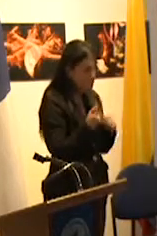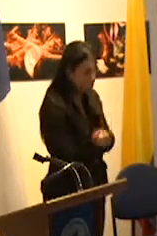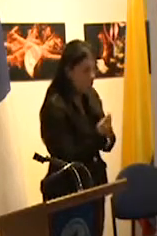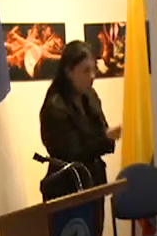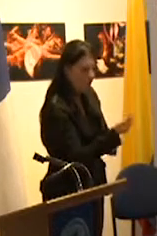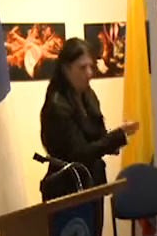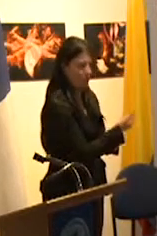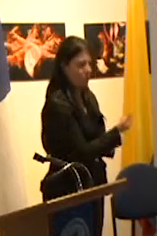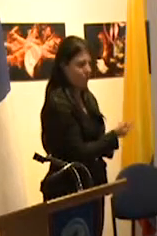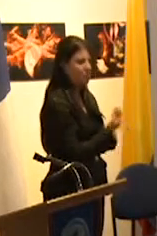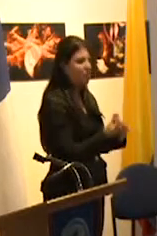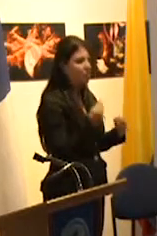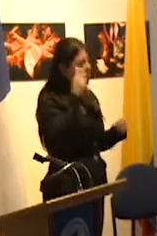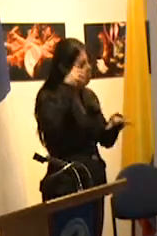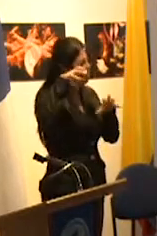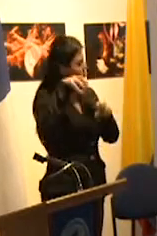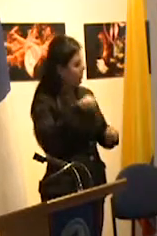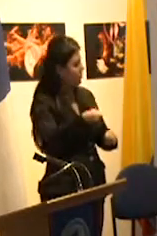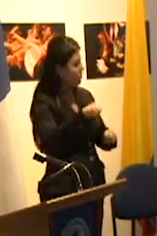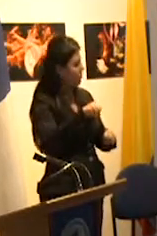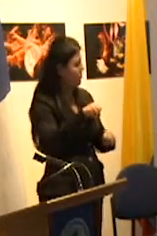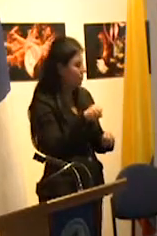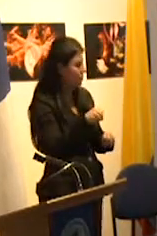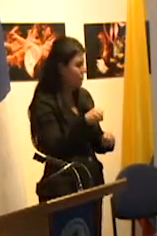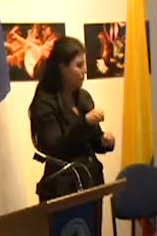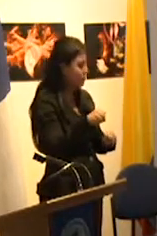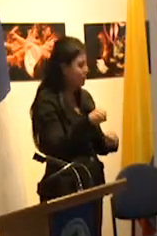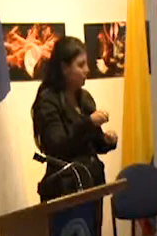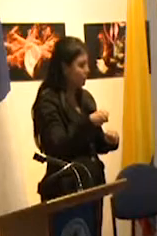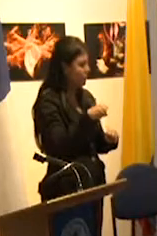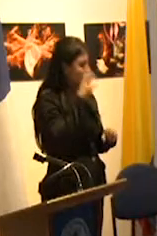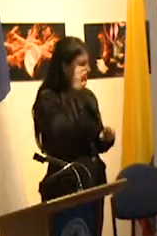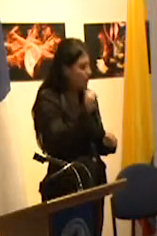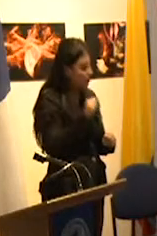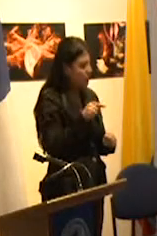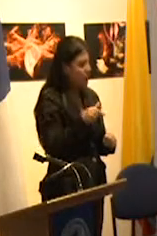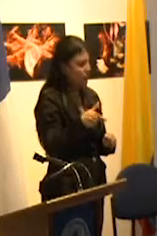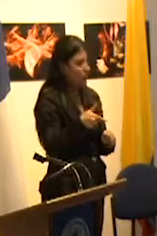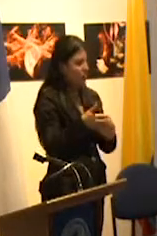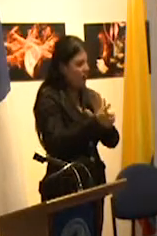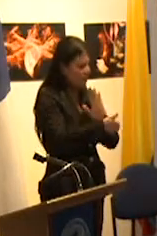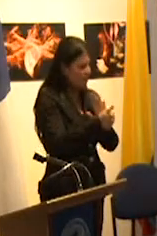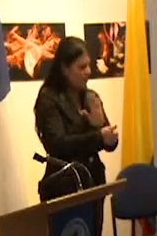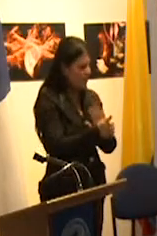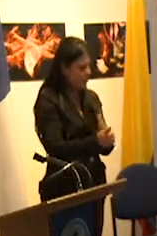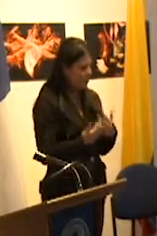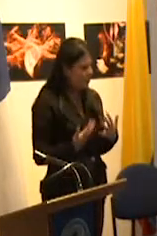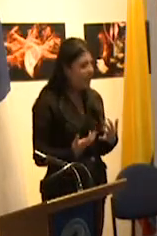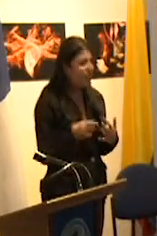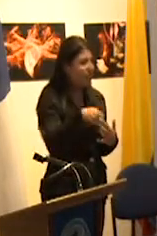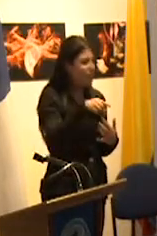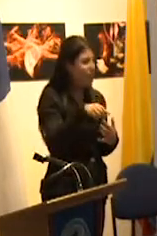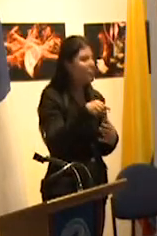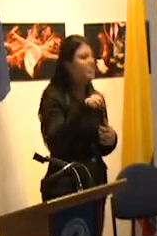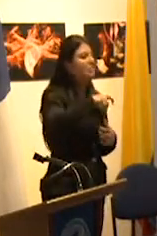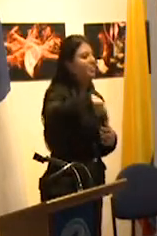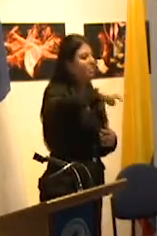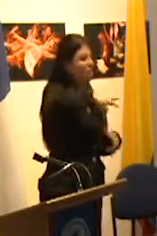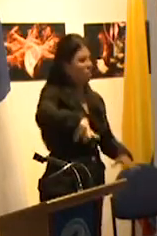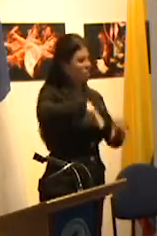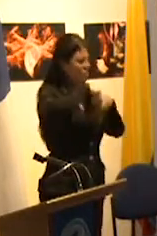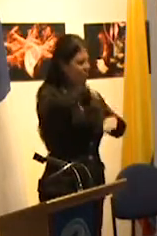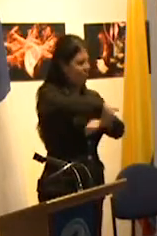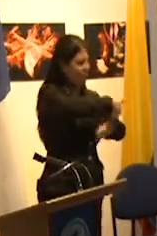que por supuesto tengan las capacidades y las habilidades que requiere la sociedad